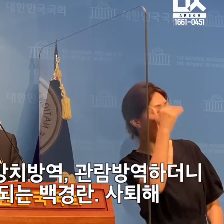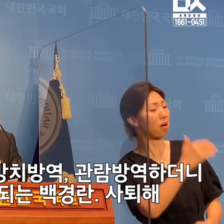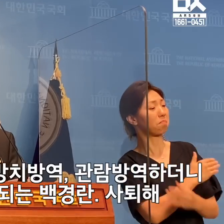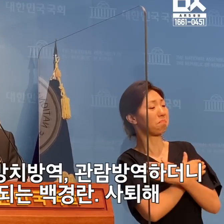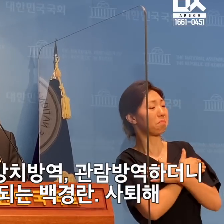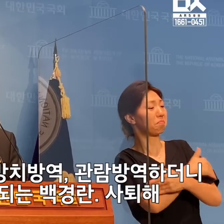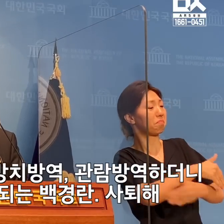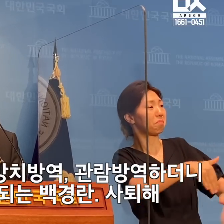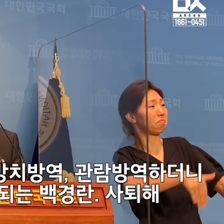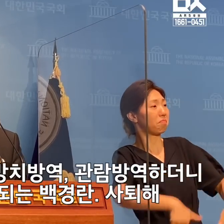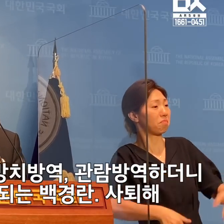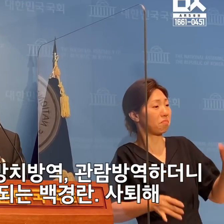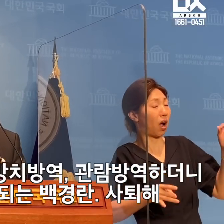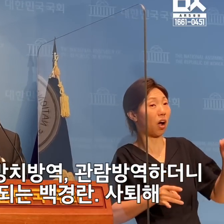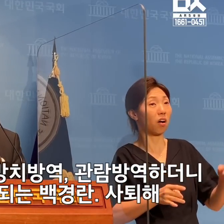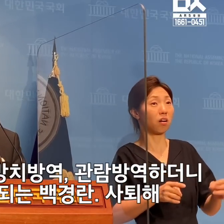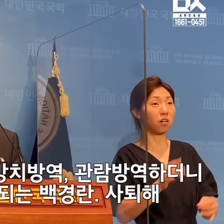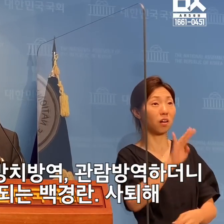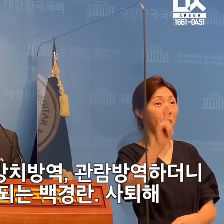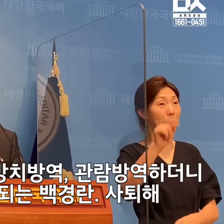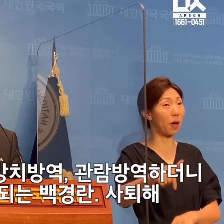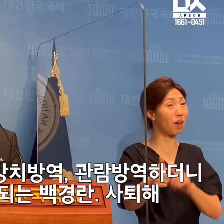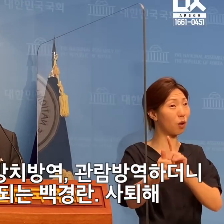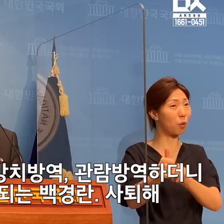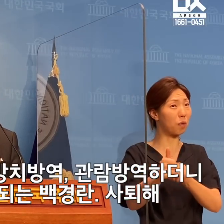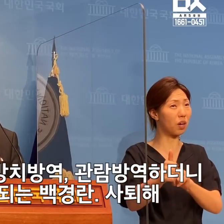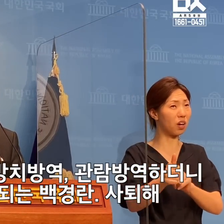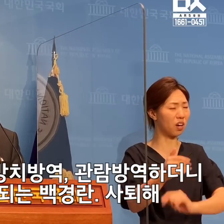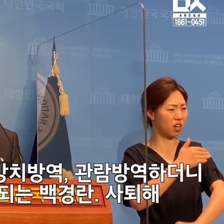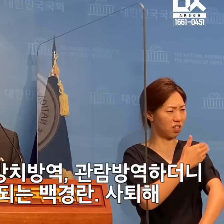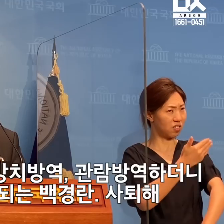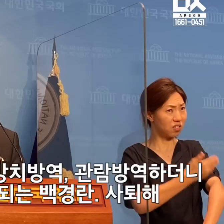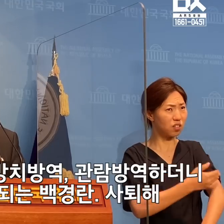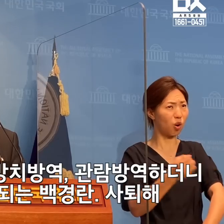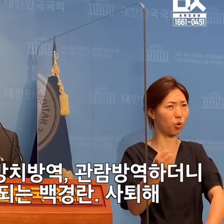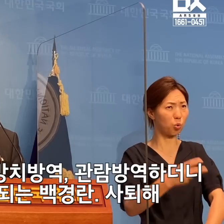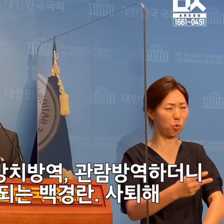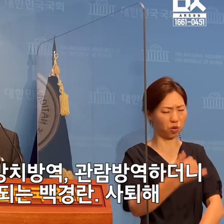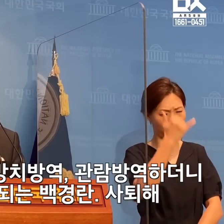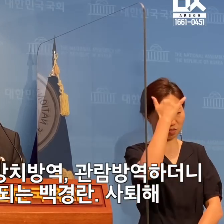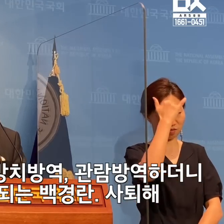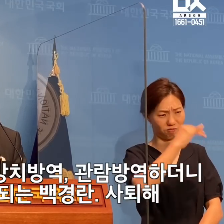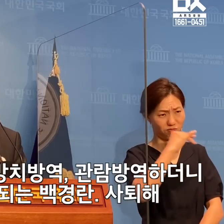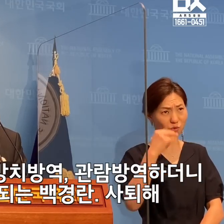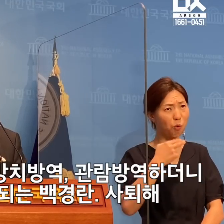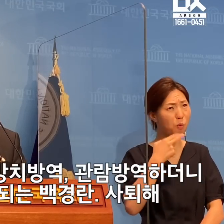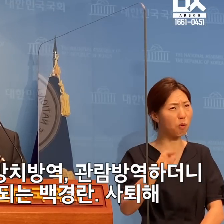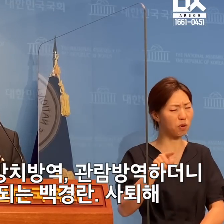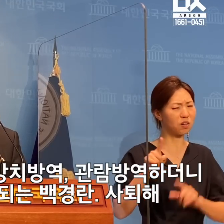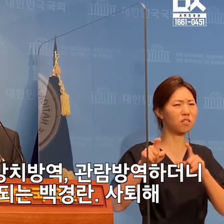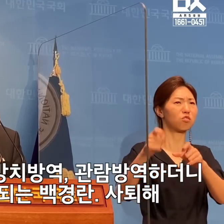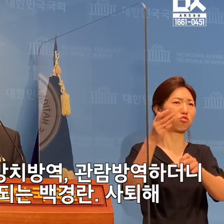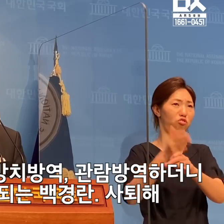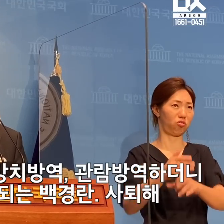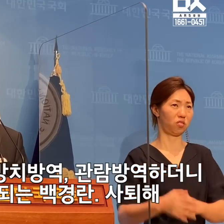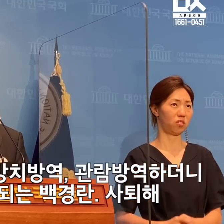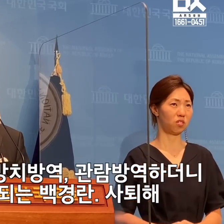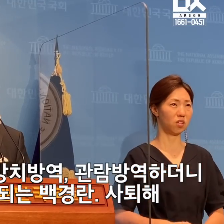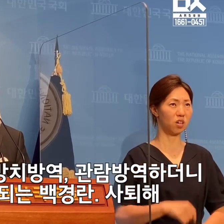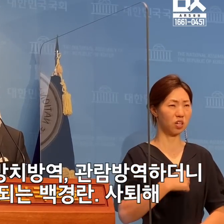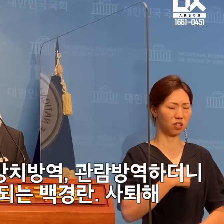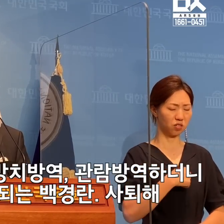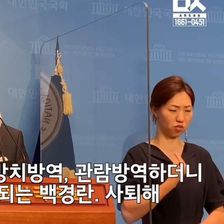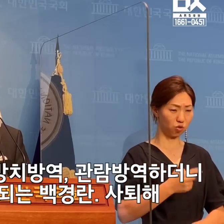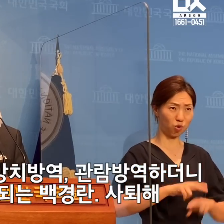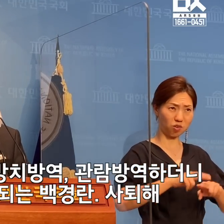자질과 능력에 이어 도덕성까지 의심받은 상황입니다. 본인의 질체를 스스로